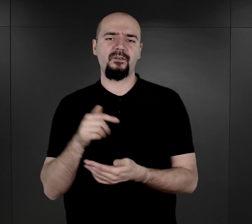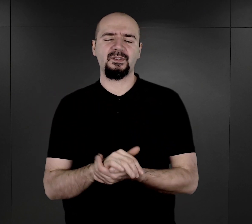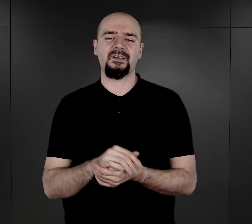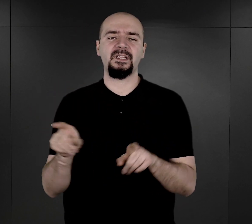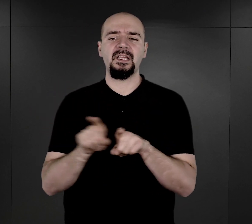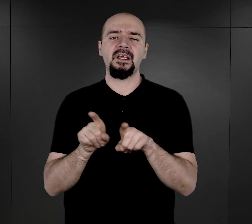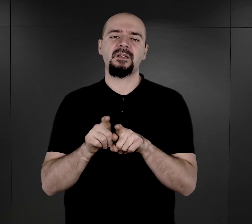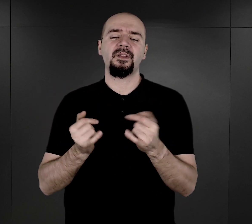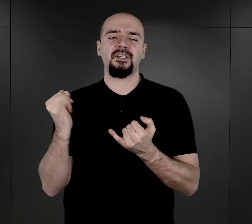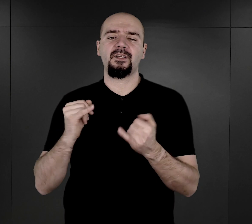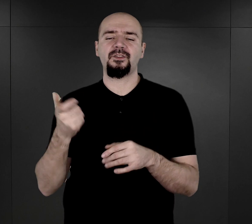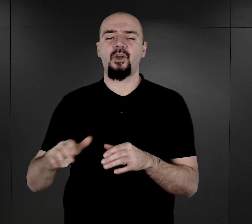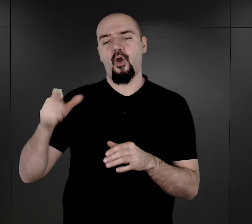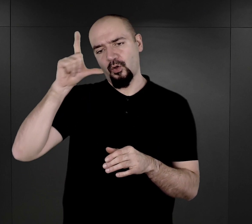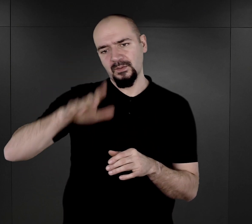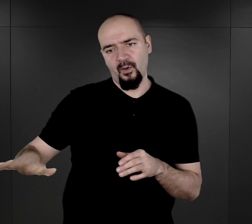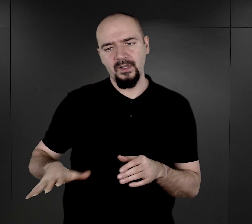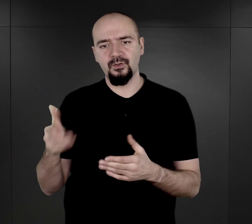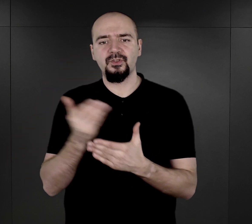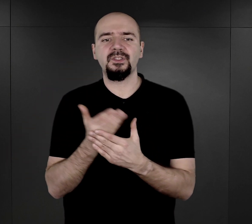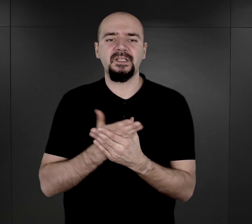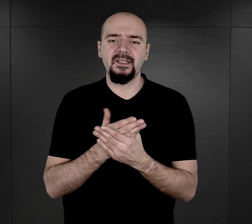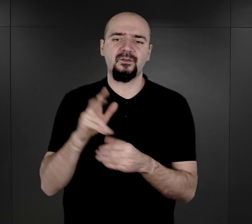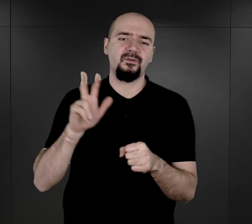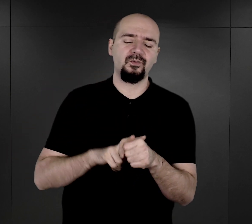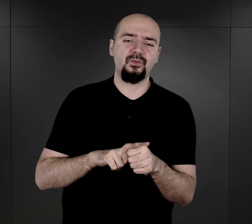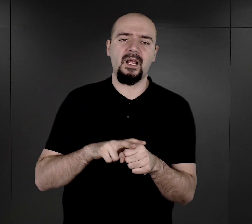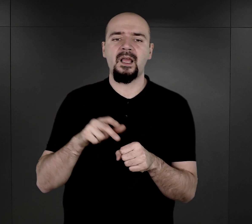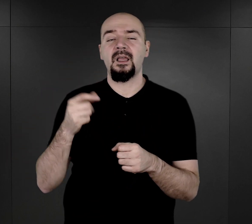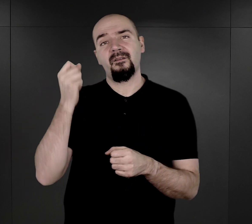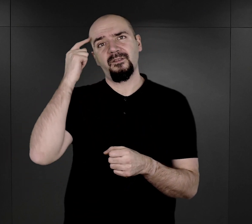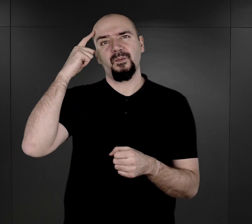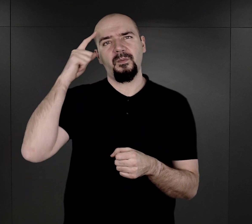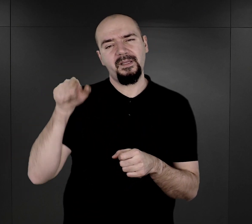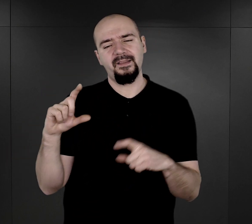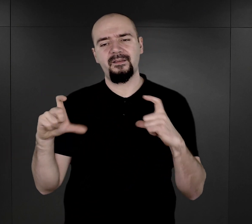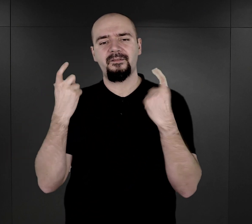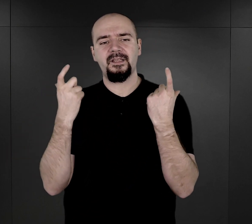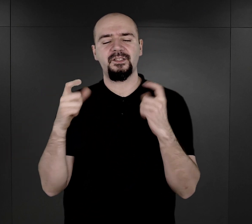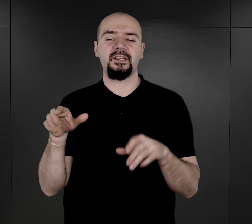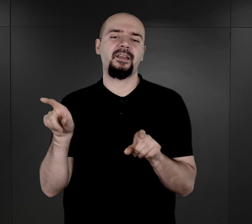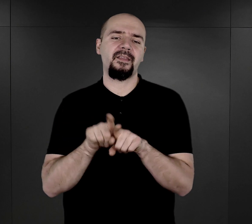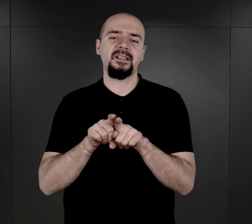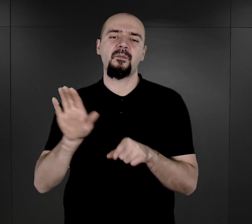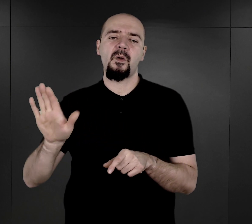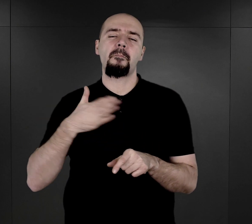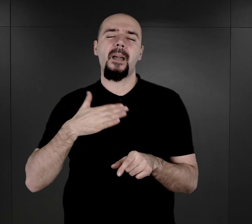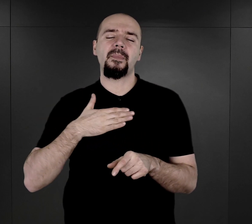jeżeli chodzi o społeczność romską, która wspomina te wydarzenia, również te dwa terminy tutaj